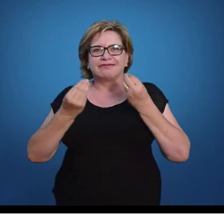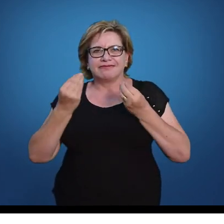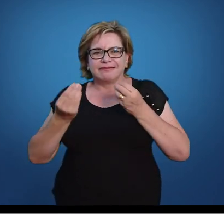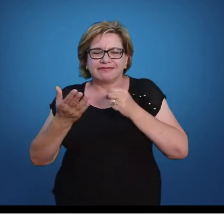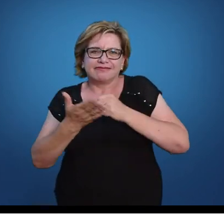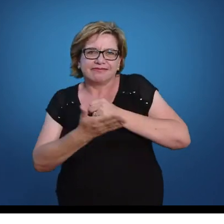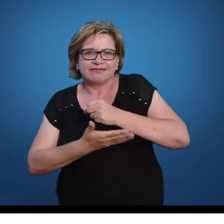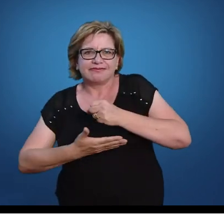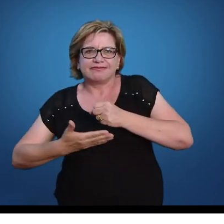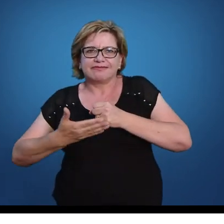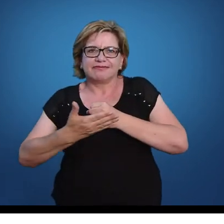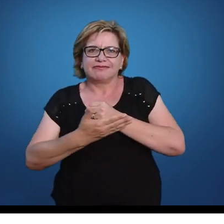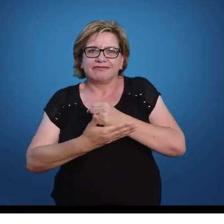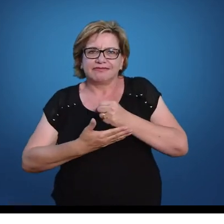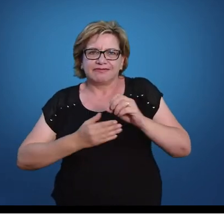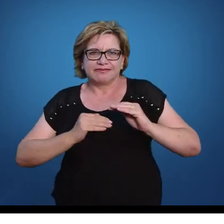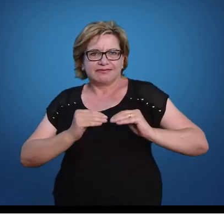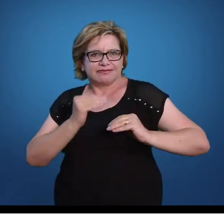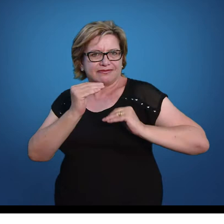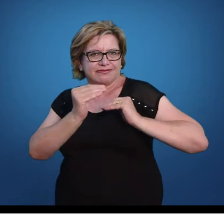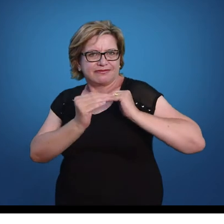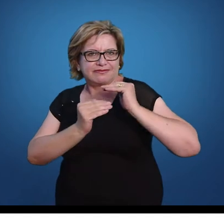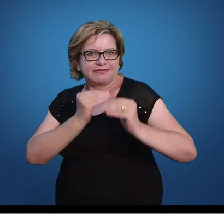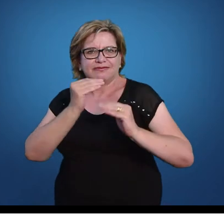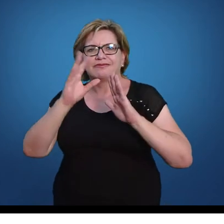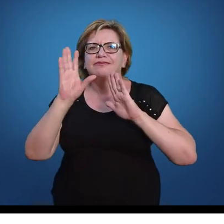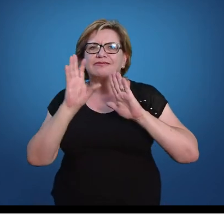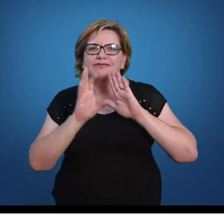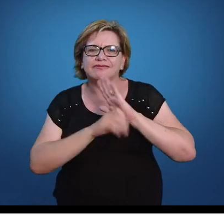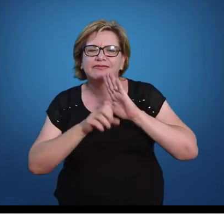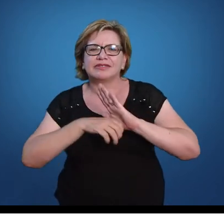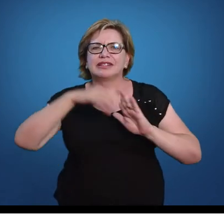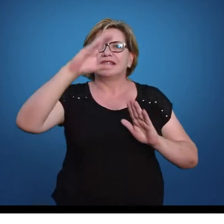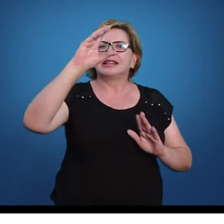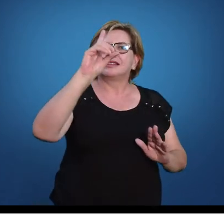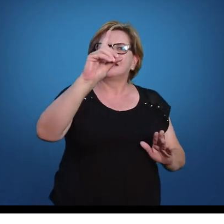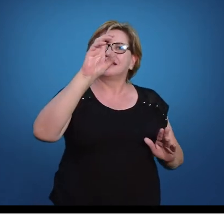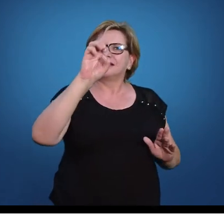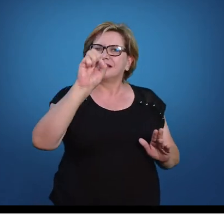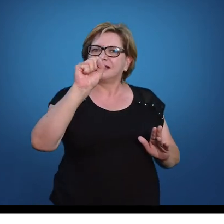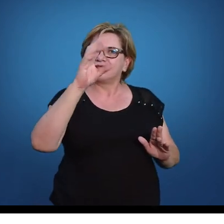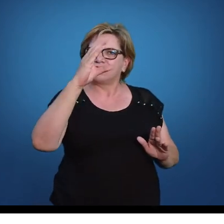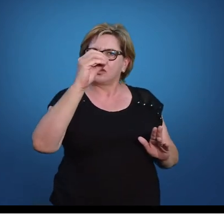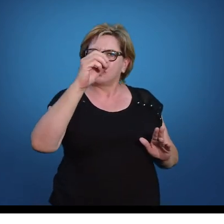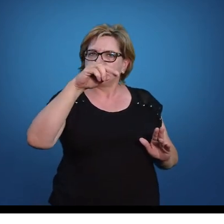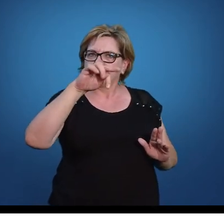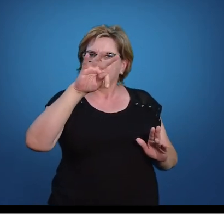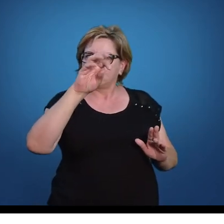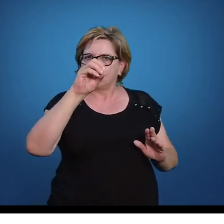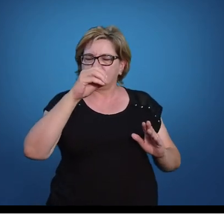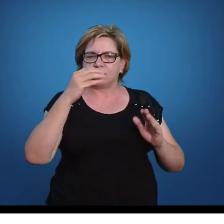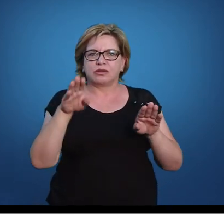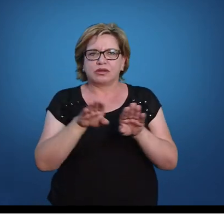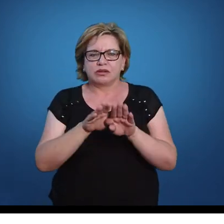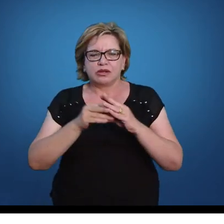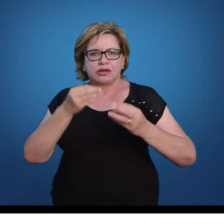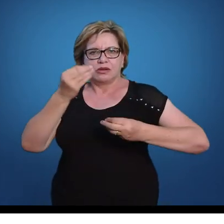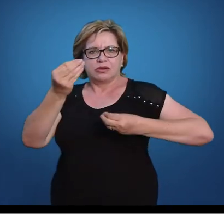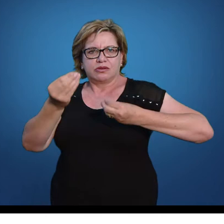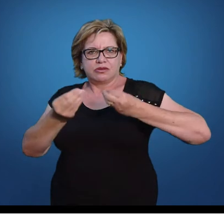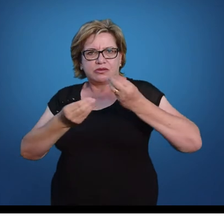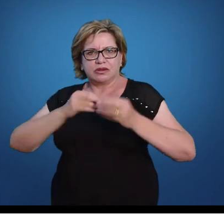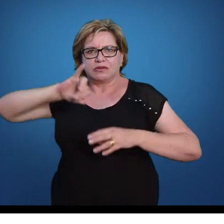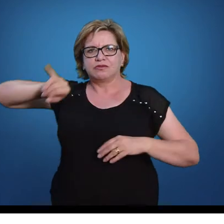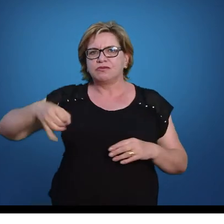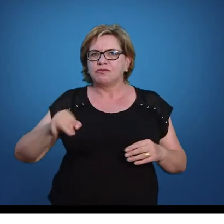basicamente, o processo de capitalização e desconto, inicialmente no regime de juros